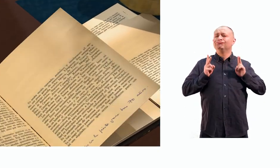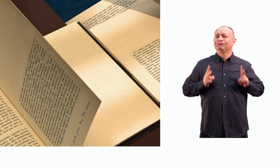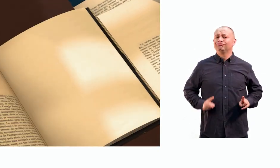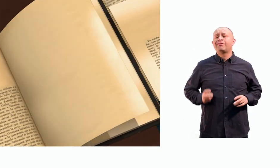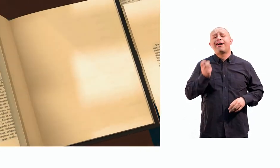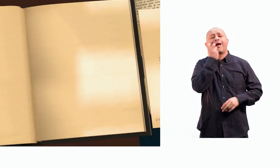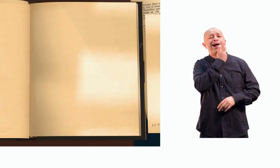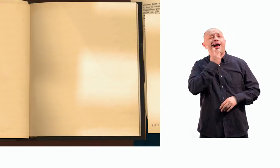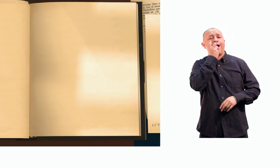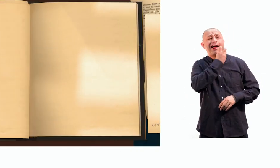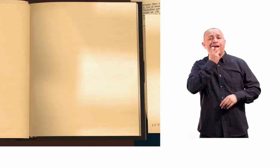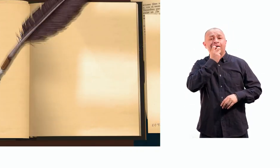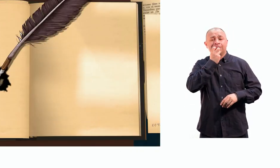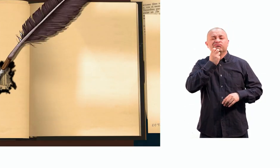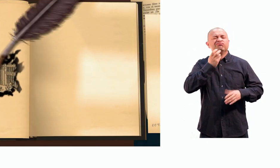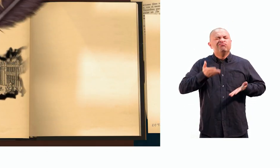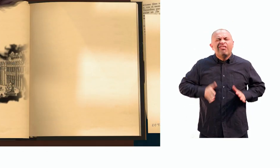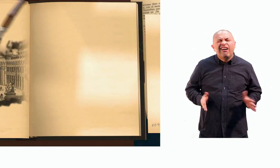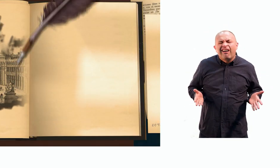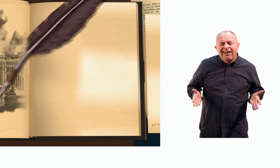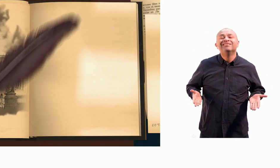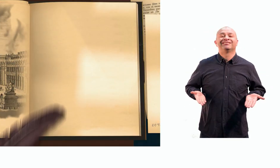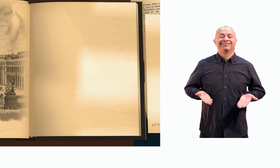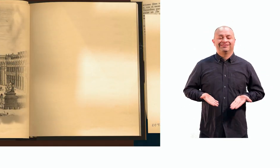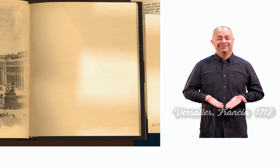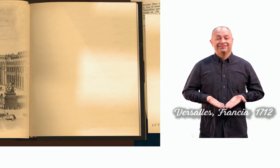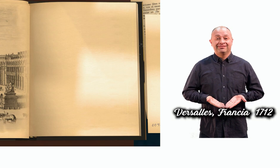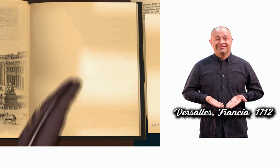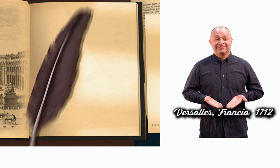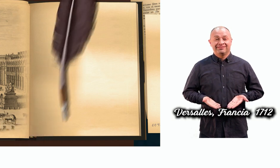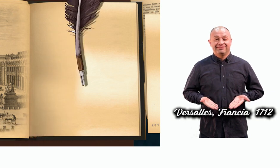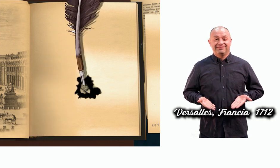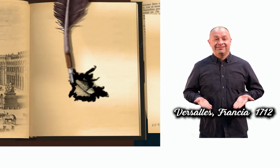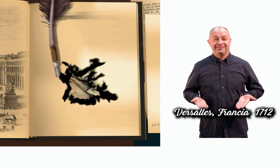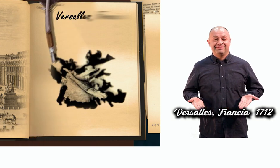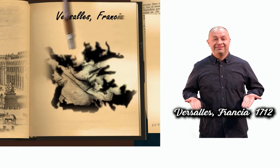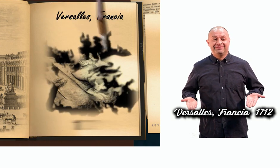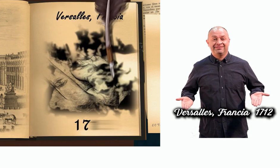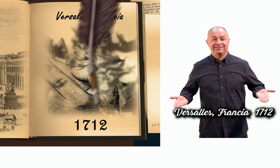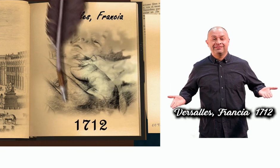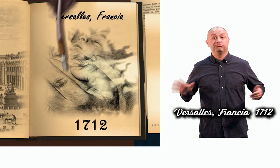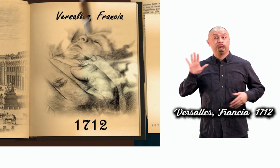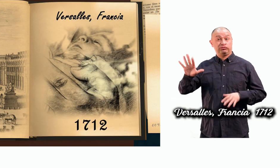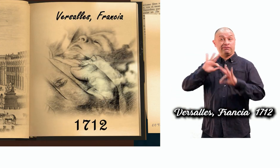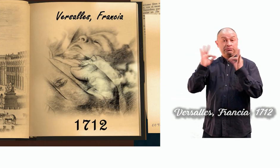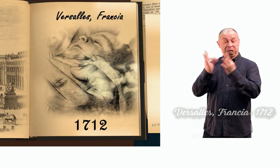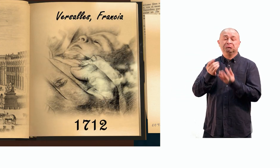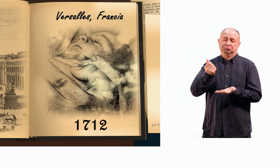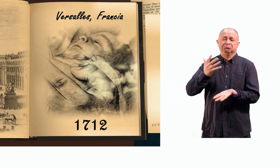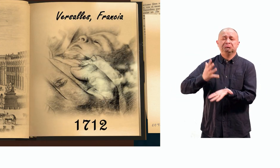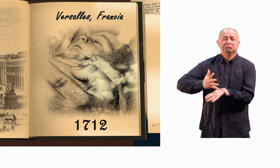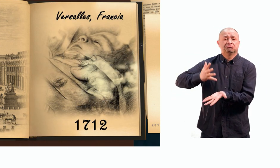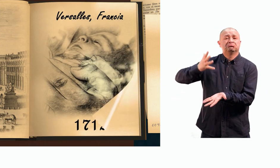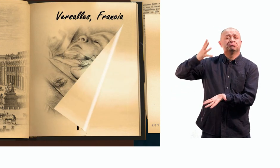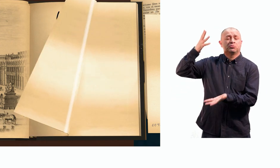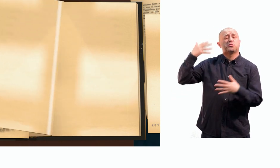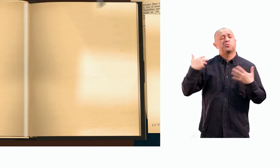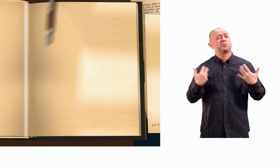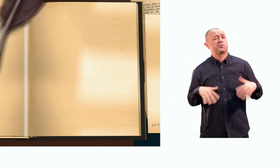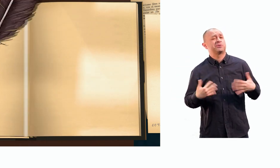Pedagogo y logopeda francés, quien nació en Versalles en 1712, en el seno de una familia